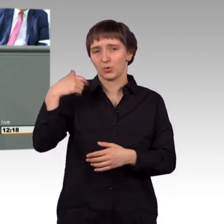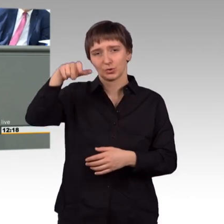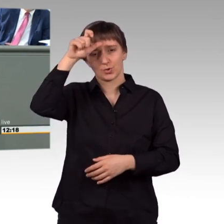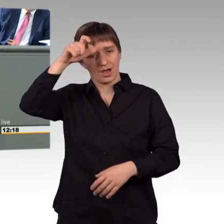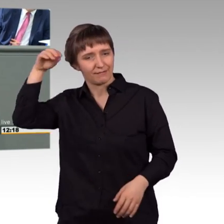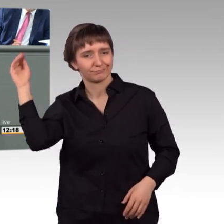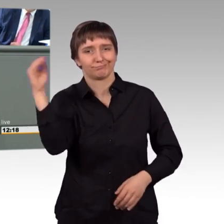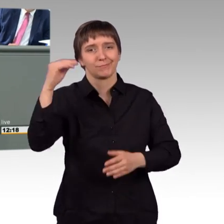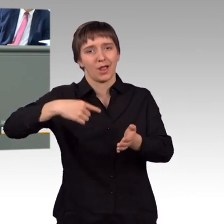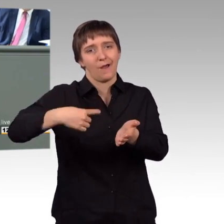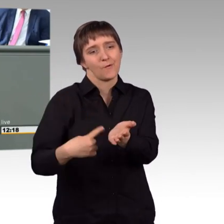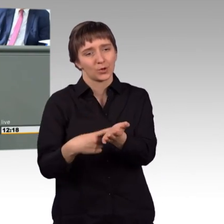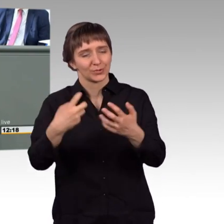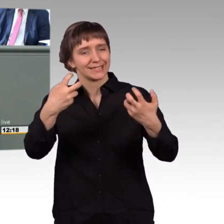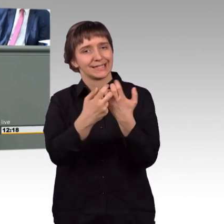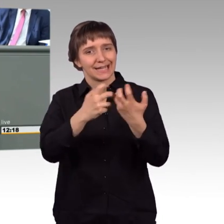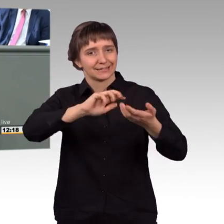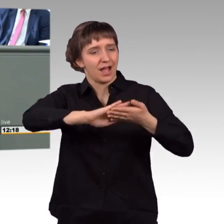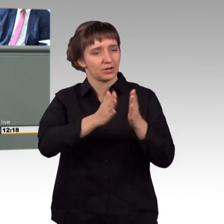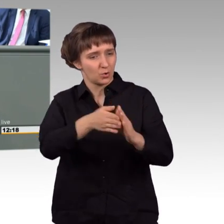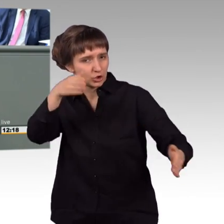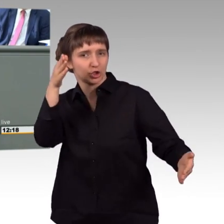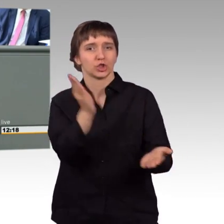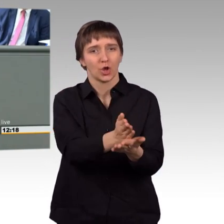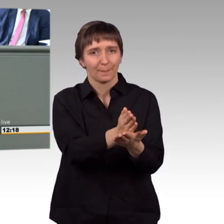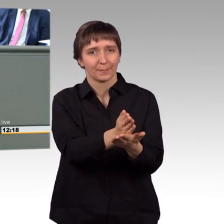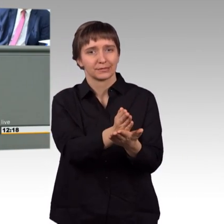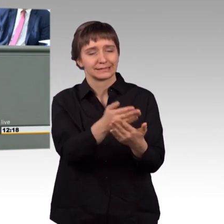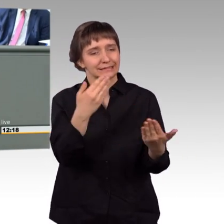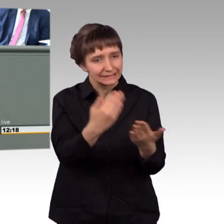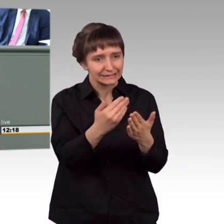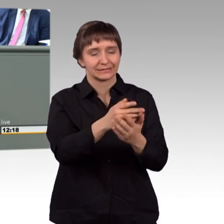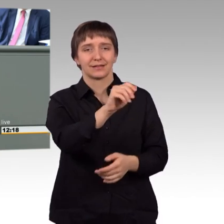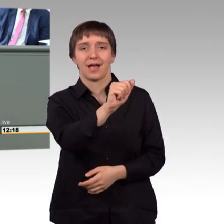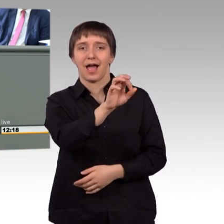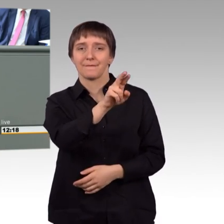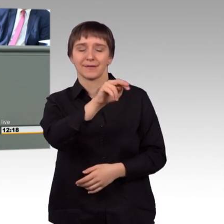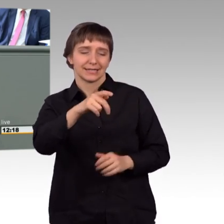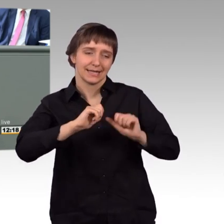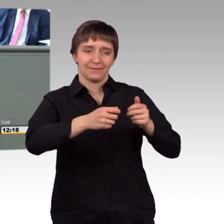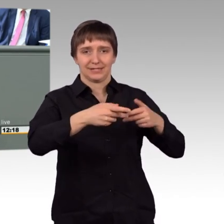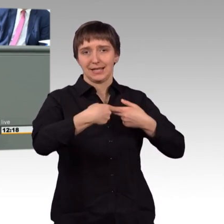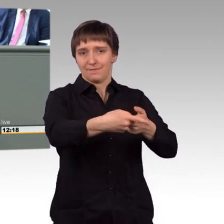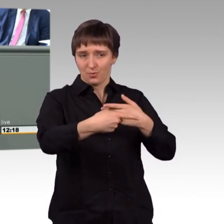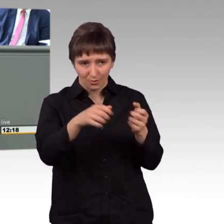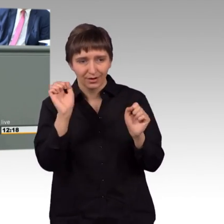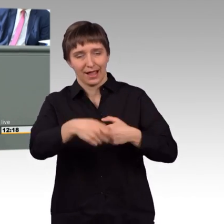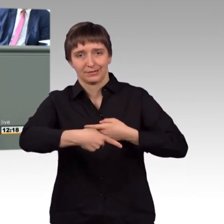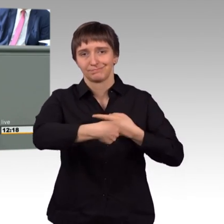Kriegshandlungen einzustellen und Hilfsgüterlieferungen nach Afrin zuzulassen. Und es ist schwer erträglich, dass die Bundesregierung sich nicht